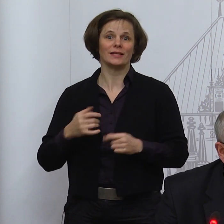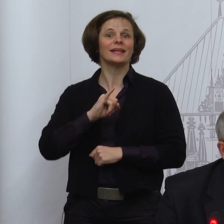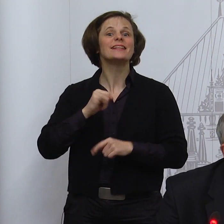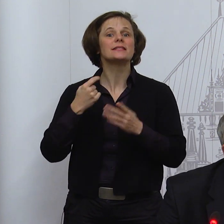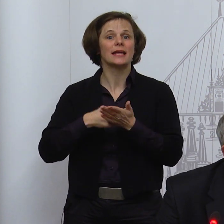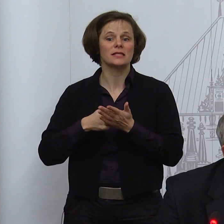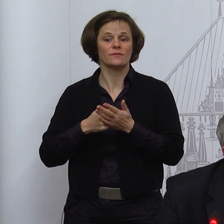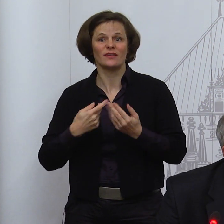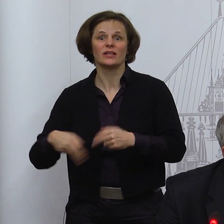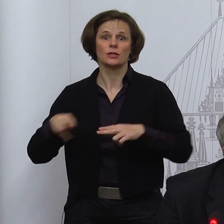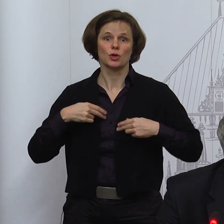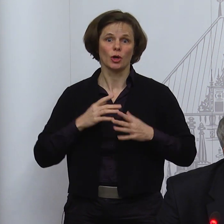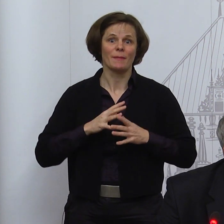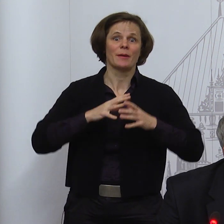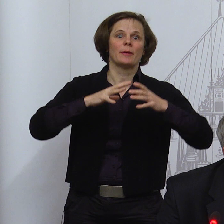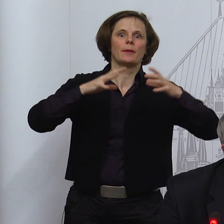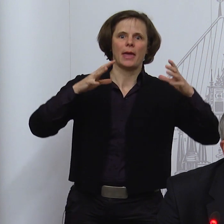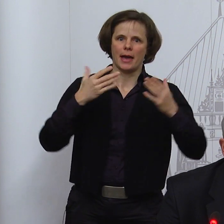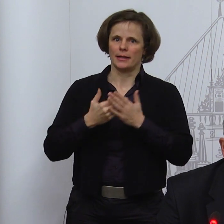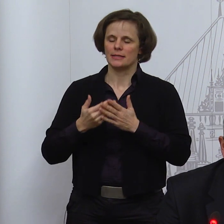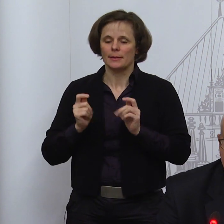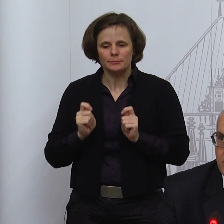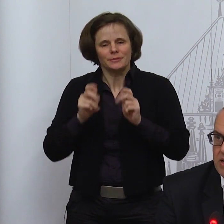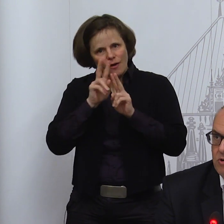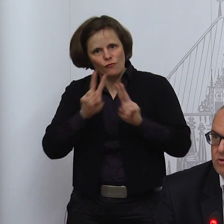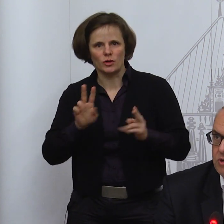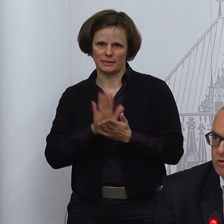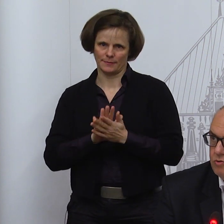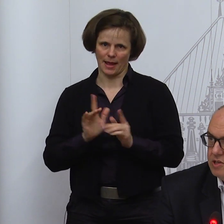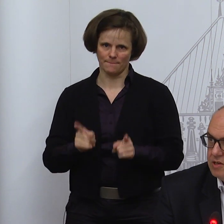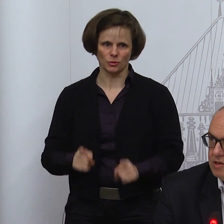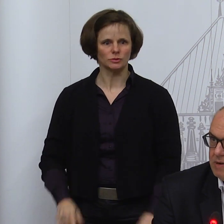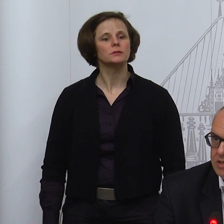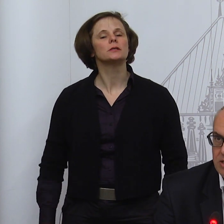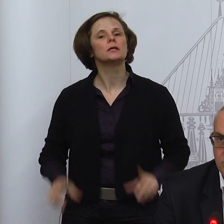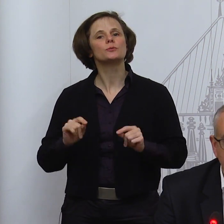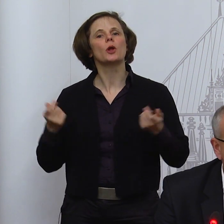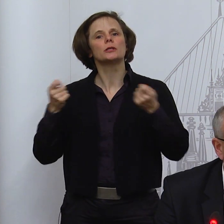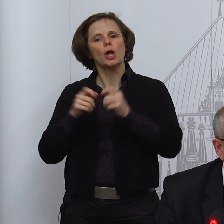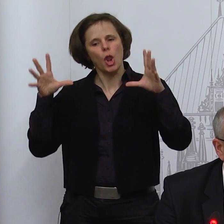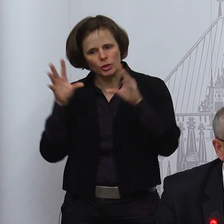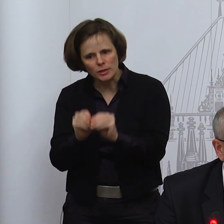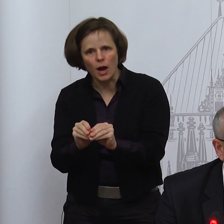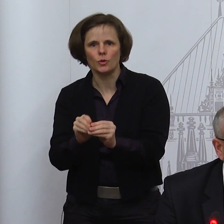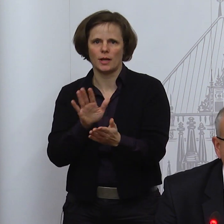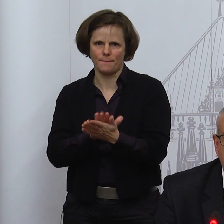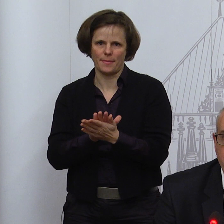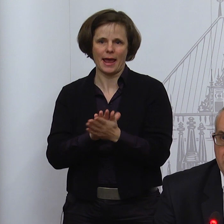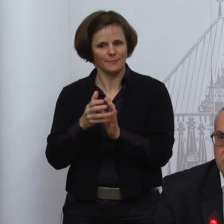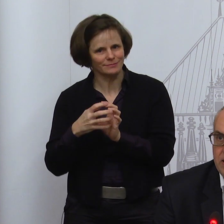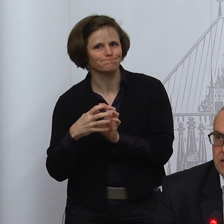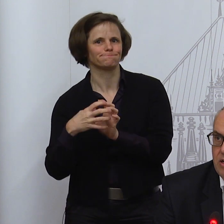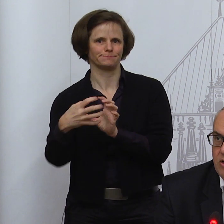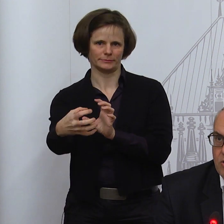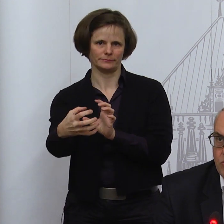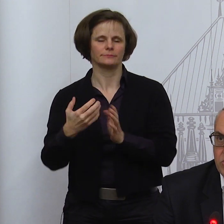grundsätzlich so wie er ist. Und ich komme dann noch zu den zusätzlichen Maßnahmen und zusätzlichen Verschärfungen, aber